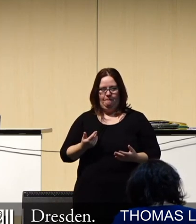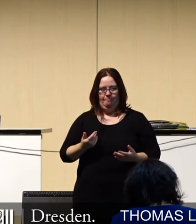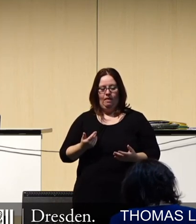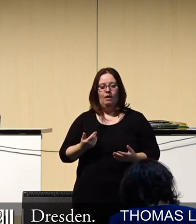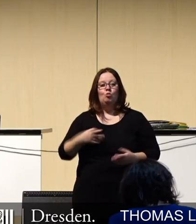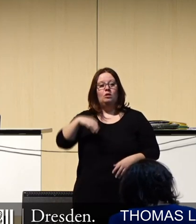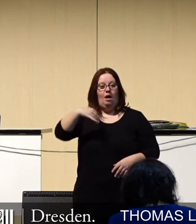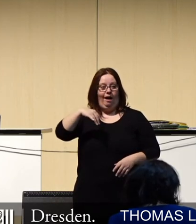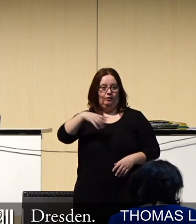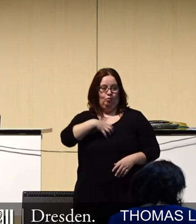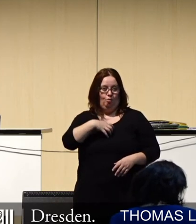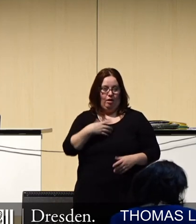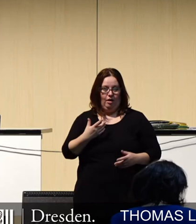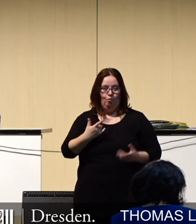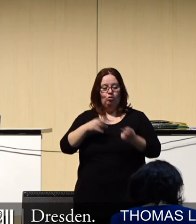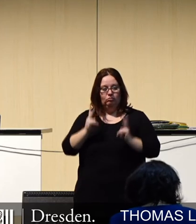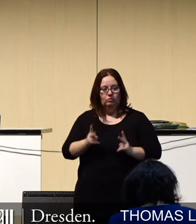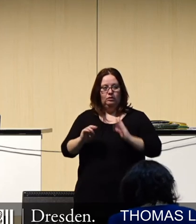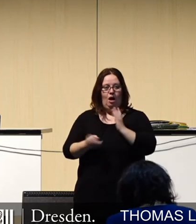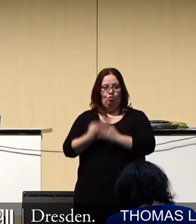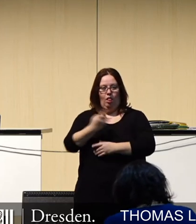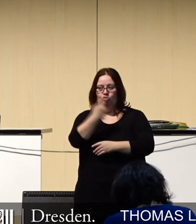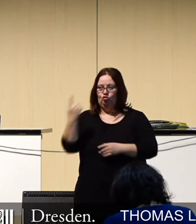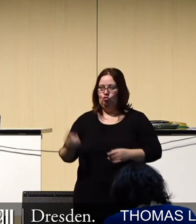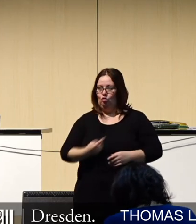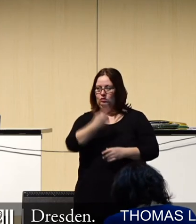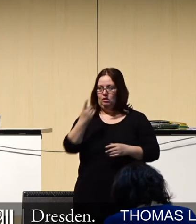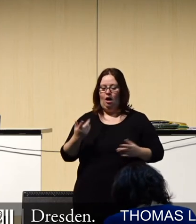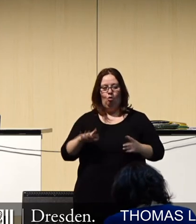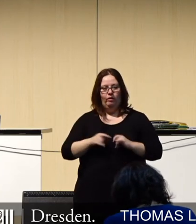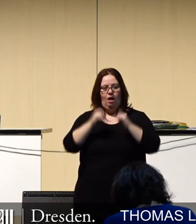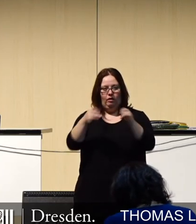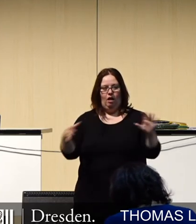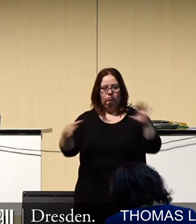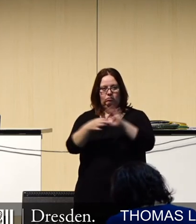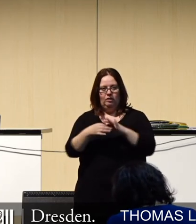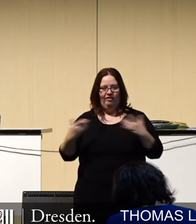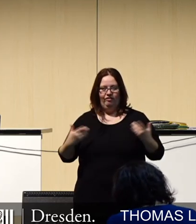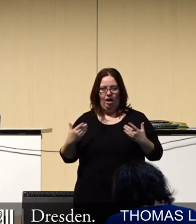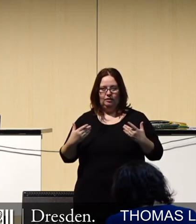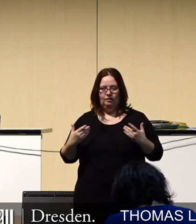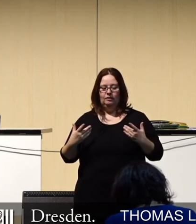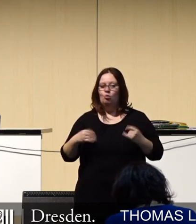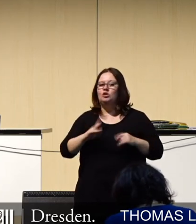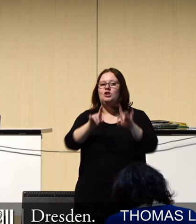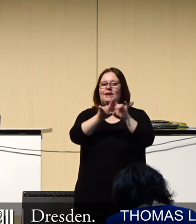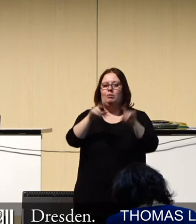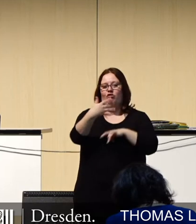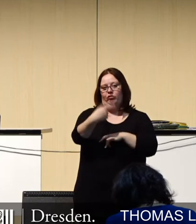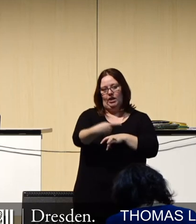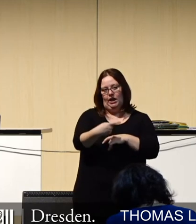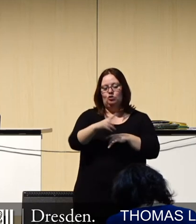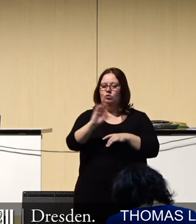Das eigentliche Problem, welches mit dieser Aktuellen Stunde, aber auch mit dem zugehörigen Antrag zutage tritt, ist unserer Meinung nach nicht das Thema 5G